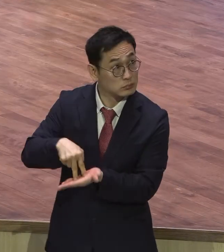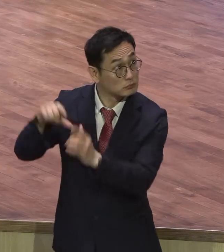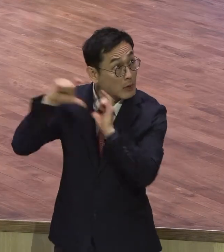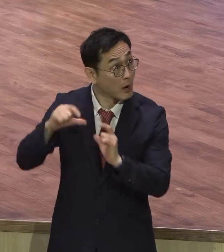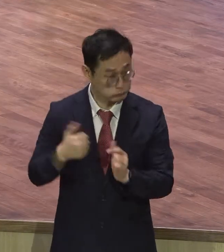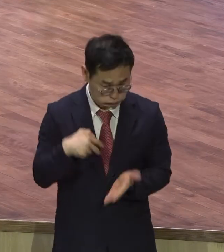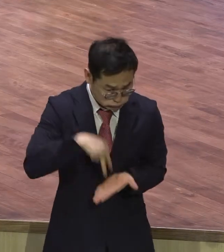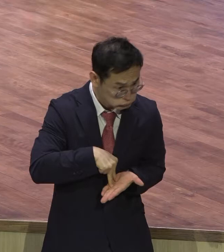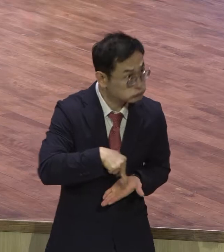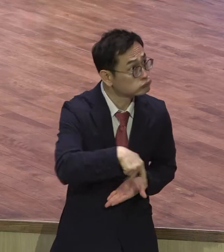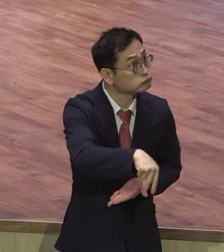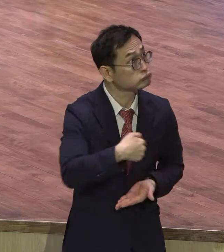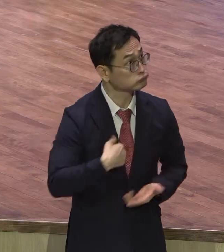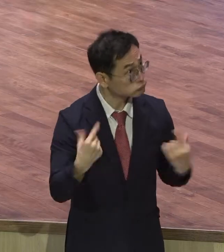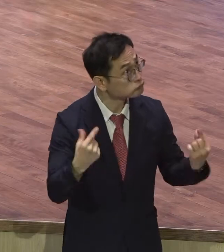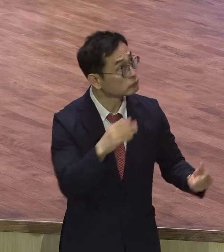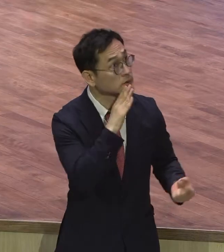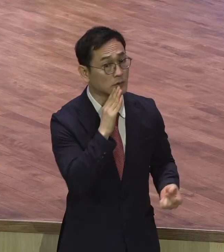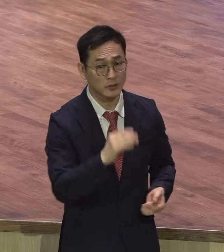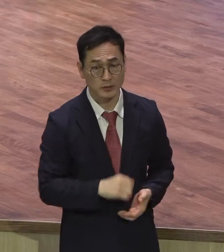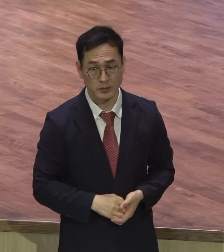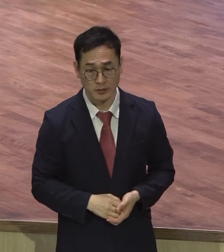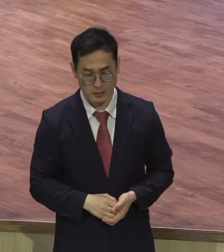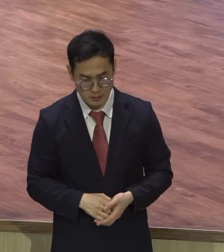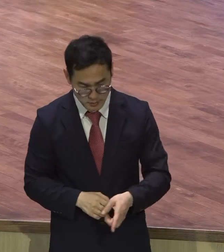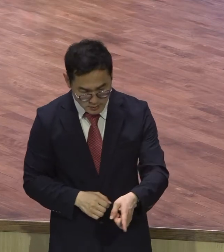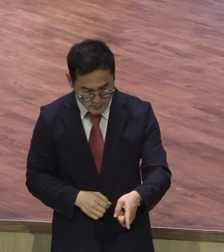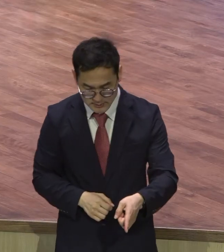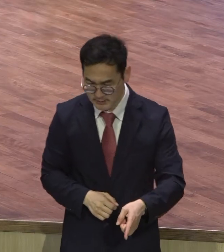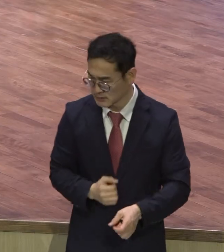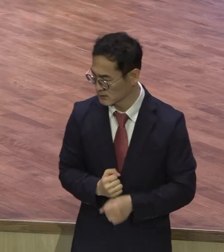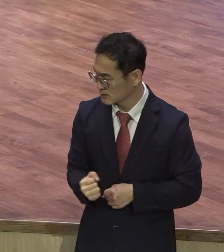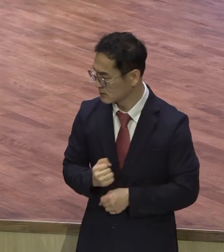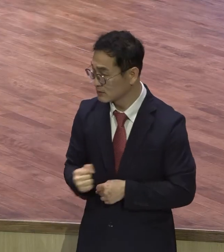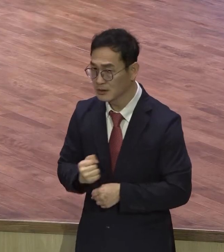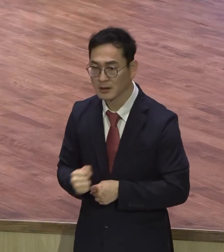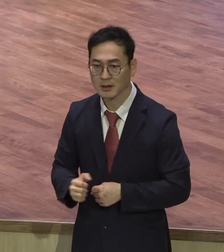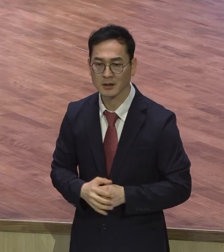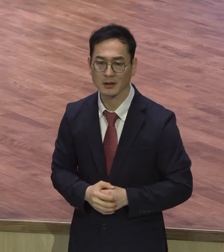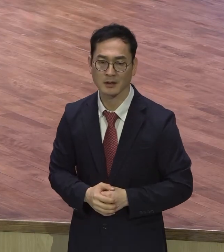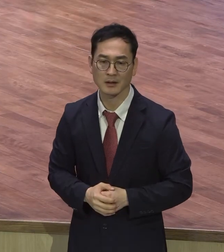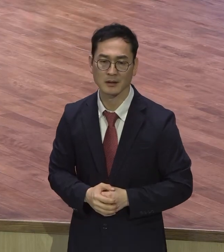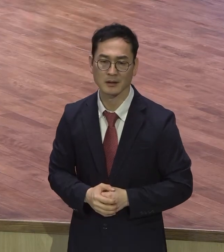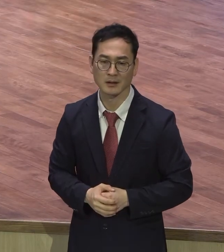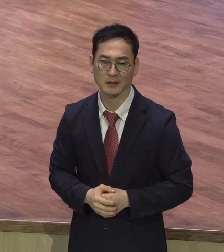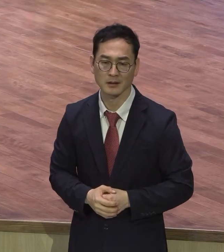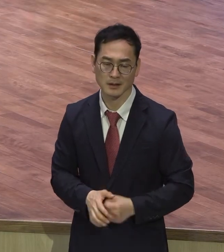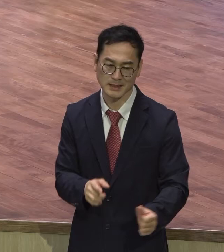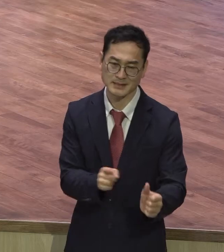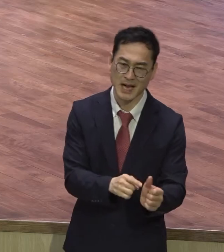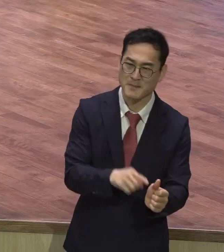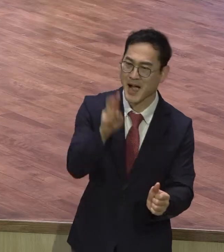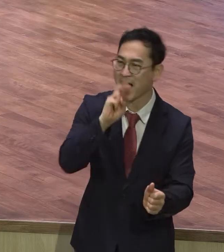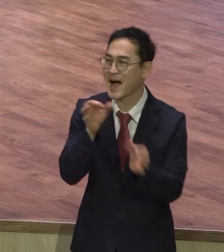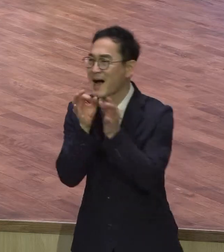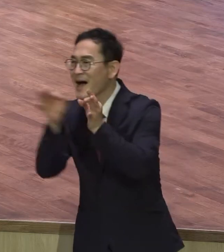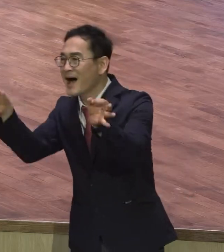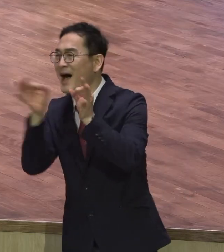이 안전병이가 일어나서 하나님을 찬양함으로 뭐요? 많은 사람들이 어때요?